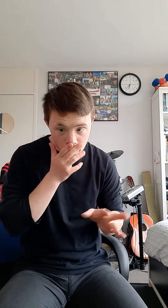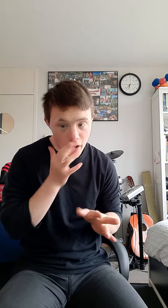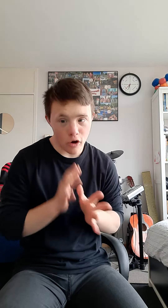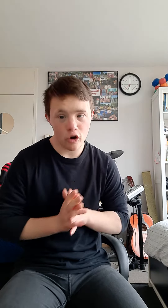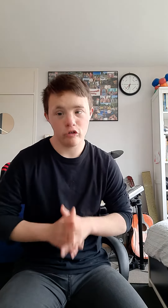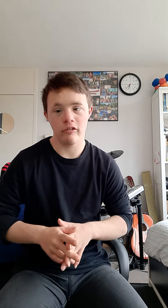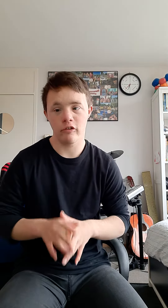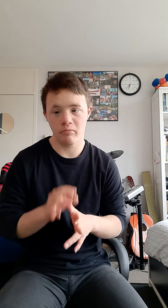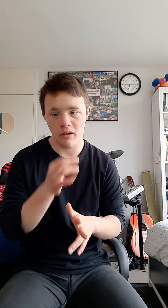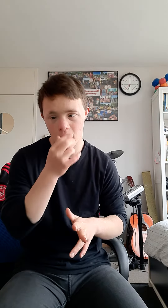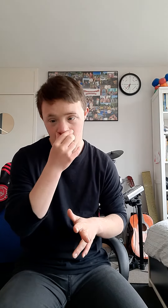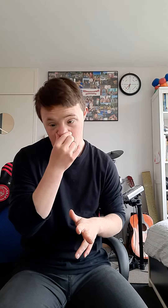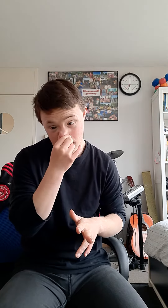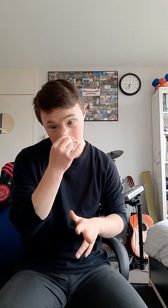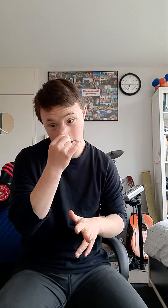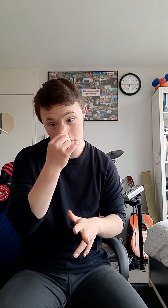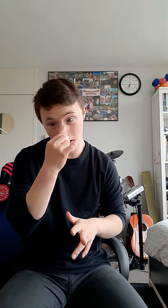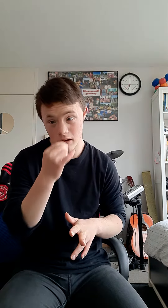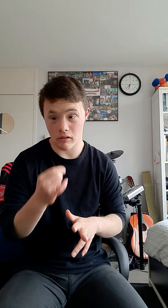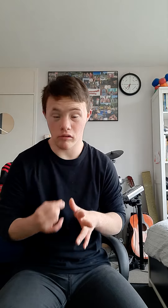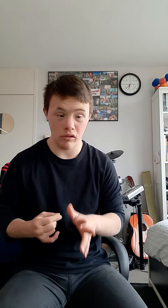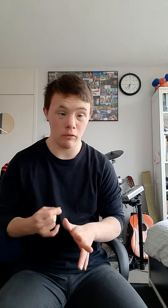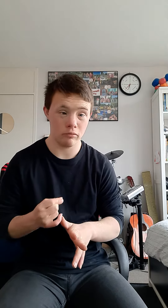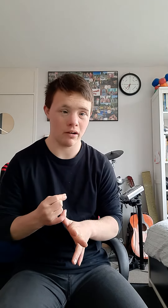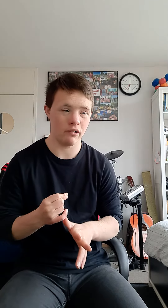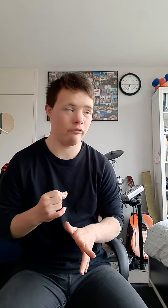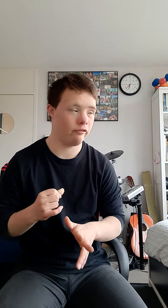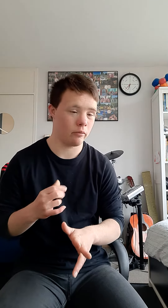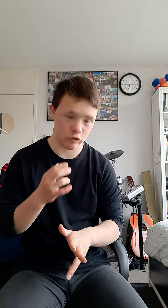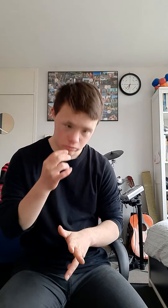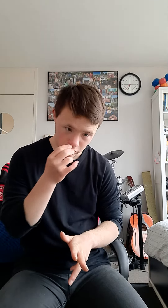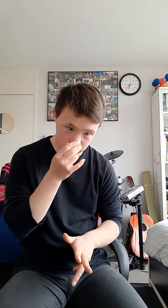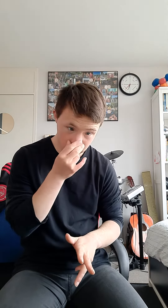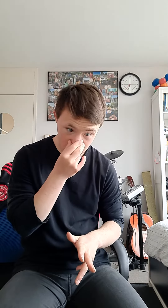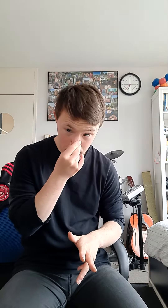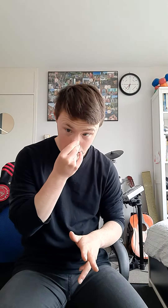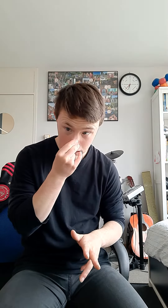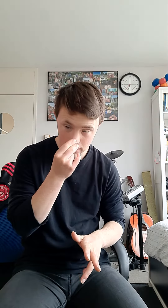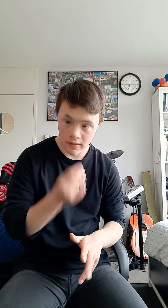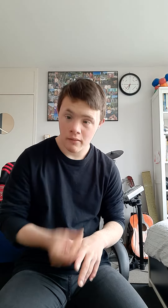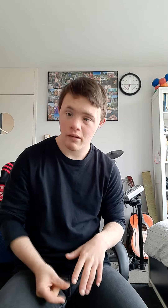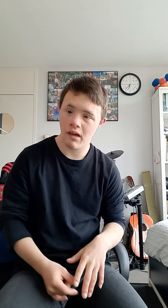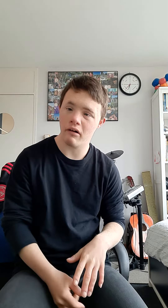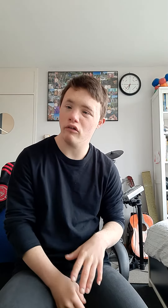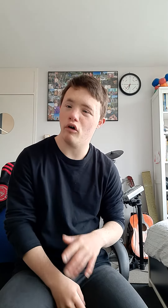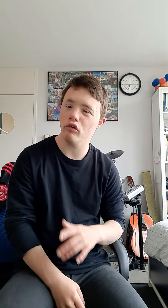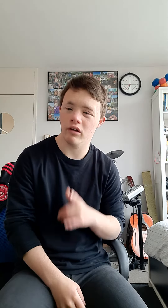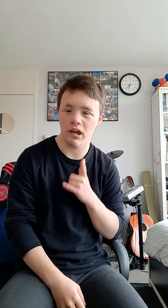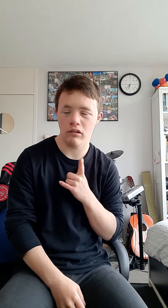Als we de spullen hebben, gaan we betreffen. Nimmers maken voor Spotify. En we gaan ook nog een